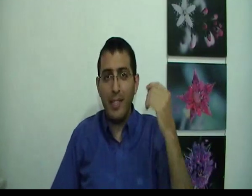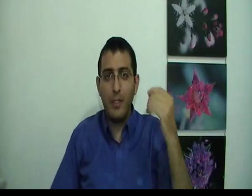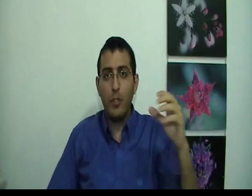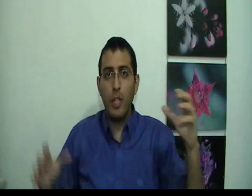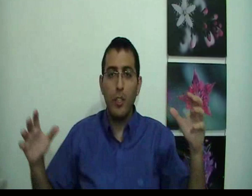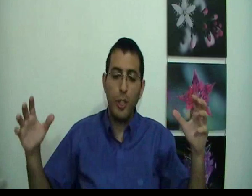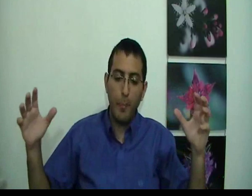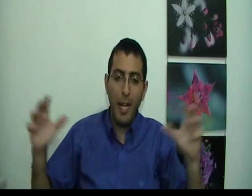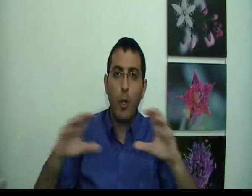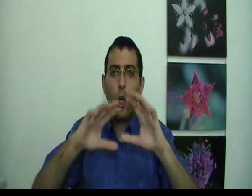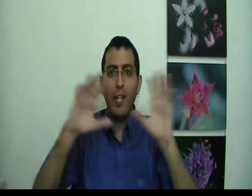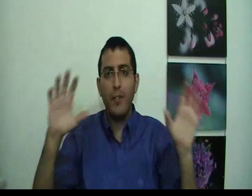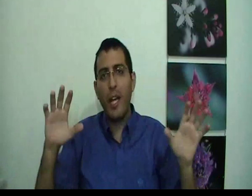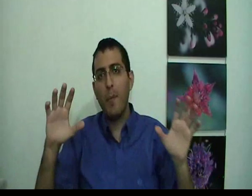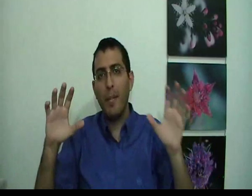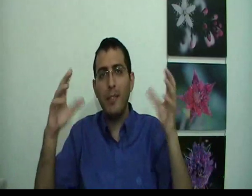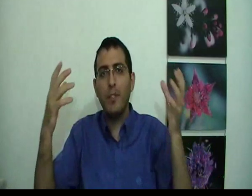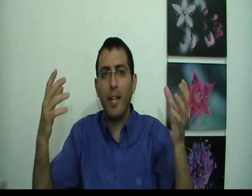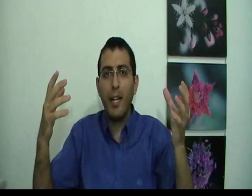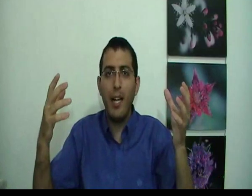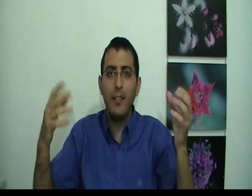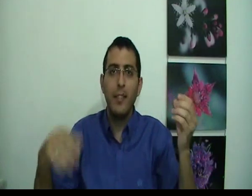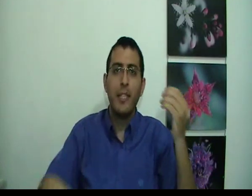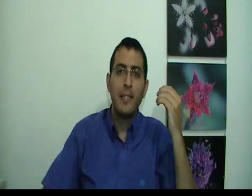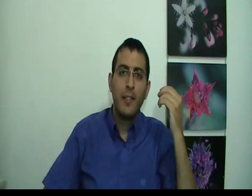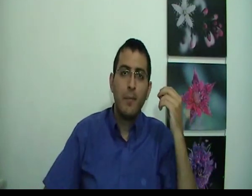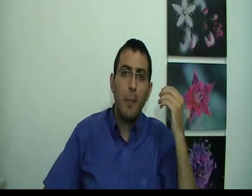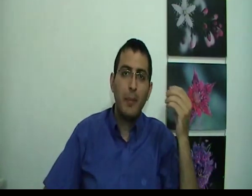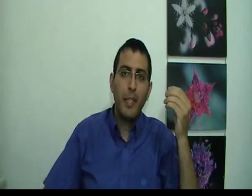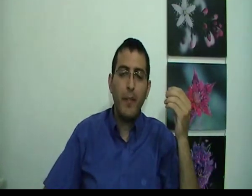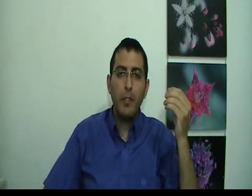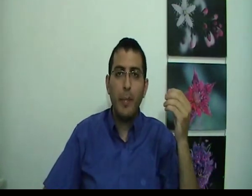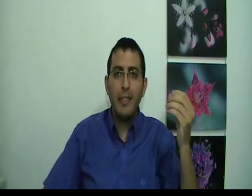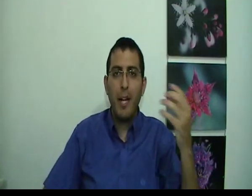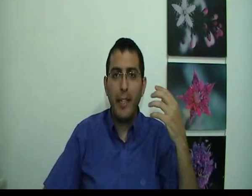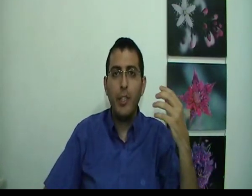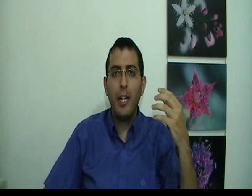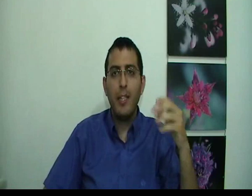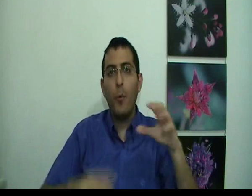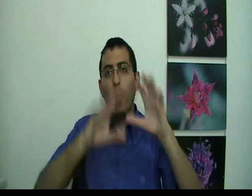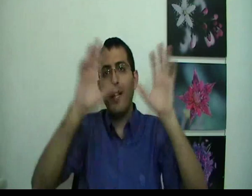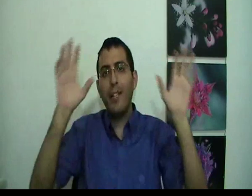הזאת שבא כל הדברים הם בעצם דבר אחד מהפרספקטיבה הזאת בעצם העני של האדם הוא עני